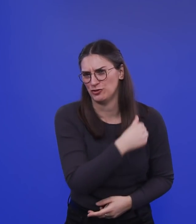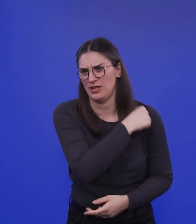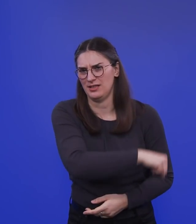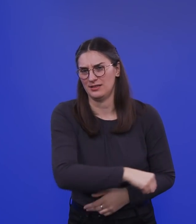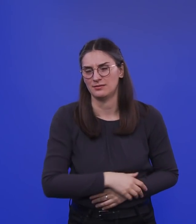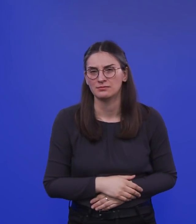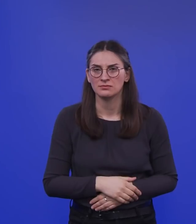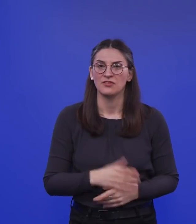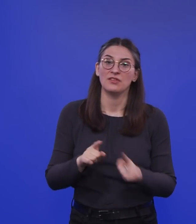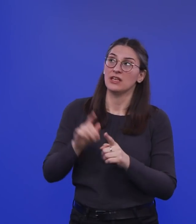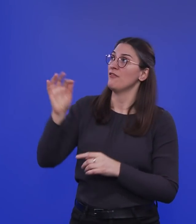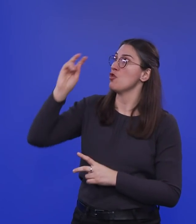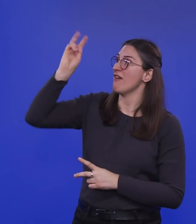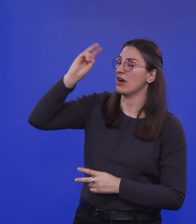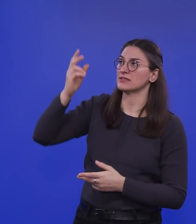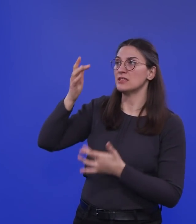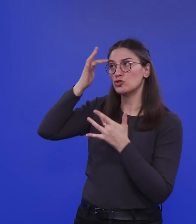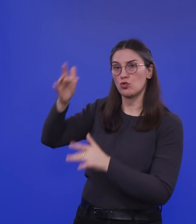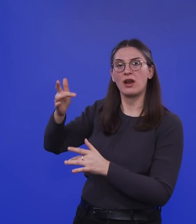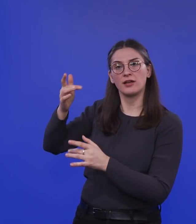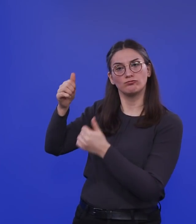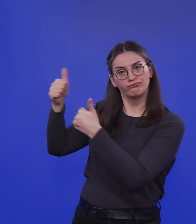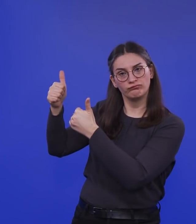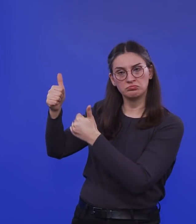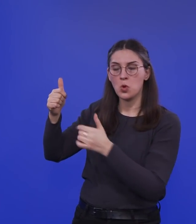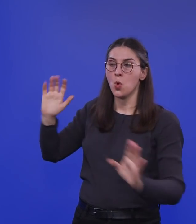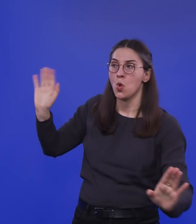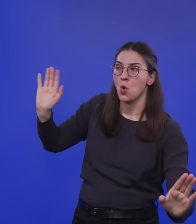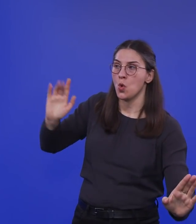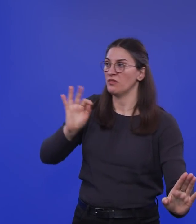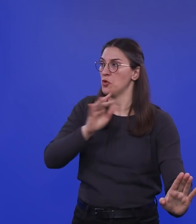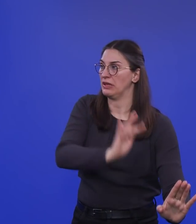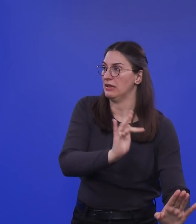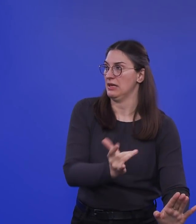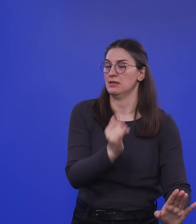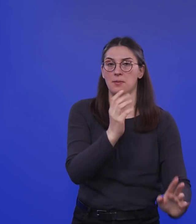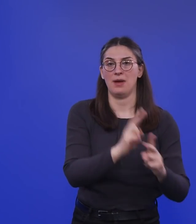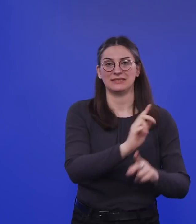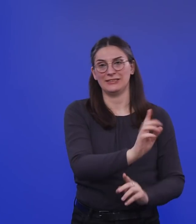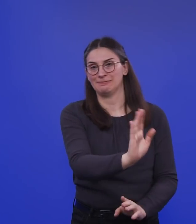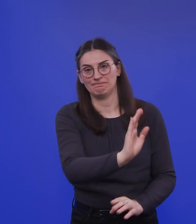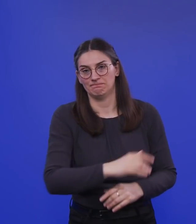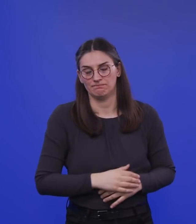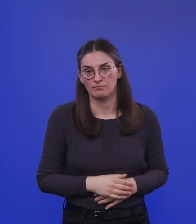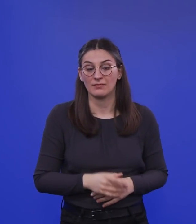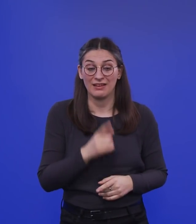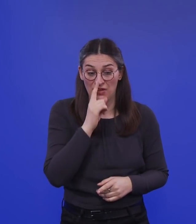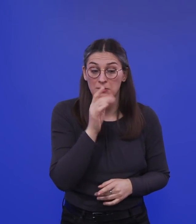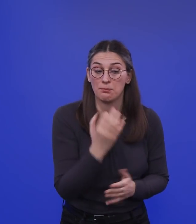Impfstoff, der für Erwachsene zugelassen ist, unter keinen Umständen ein Kind geben darf. Also ein Risikokind wird man schon einen Impfstoff